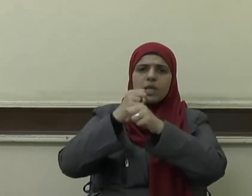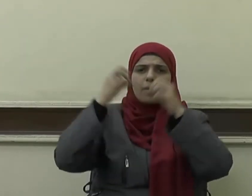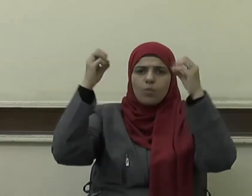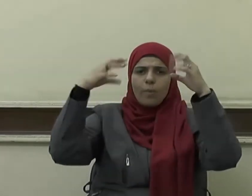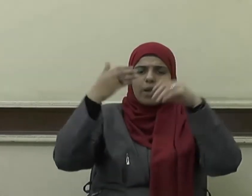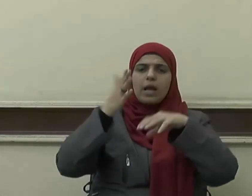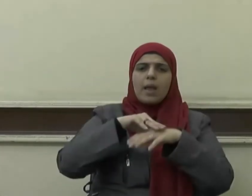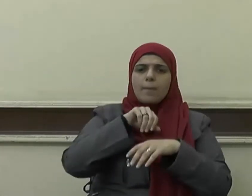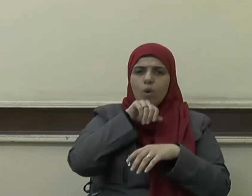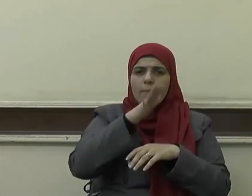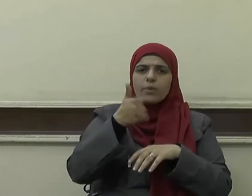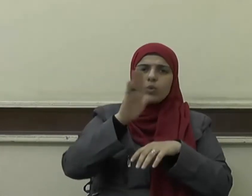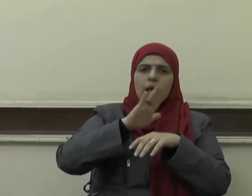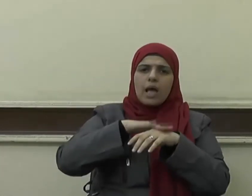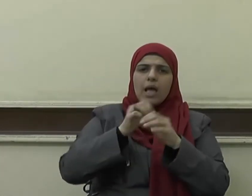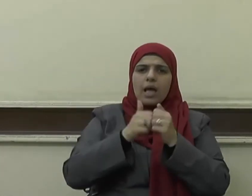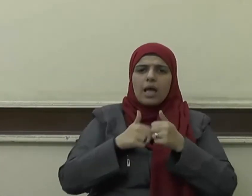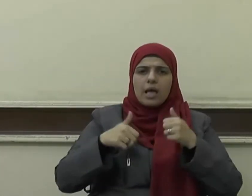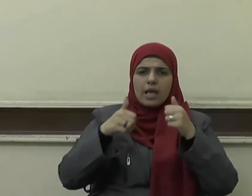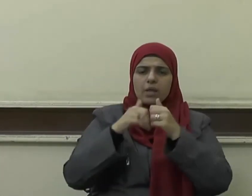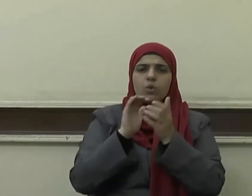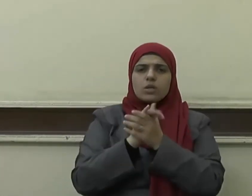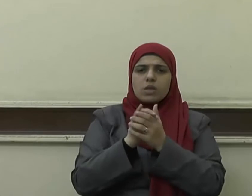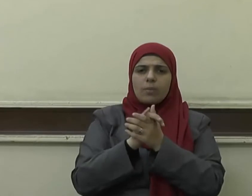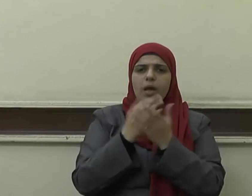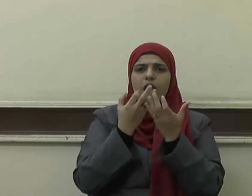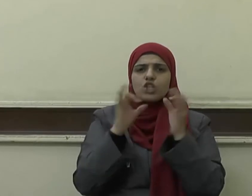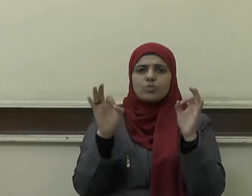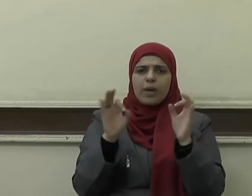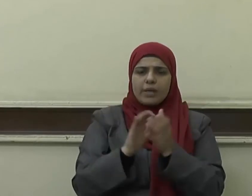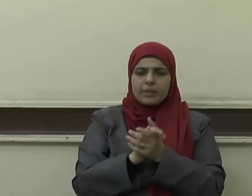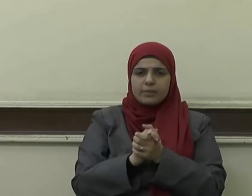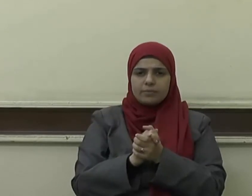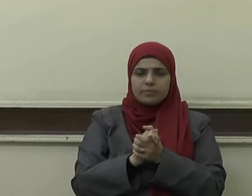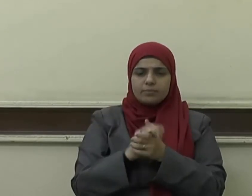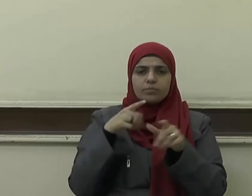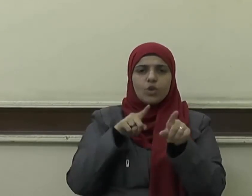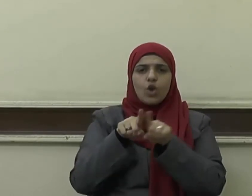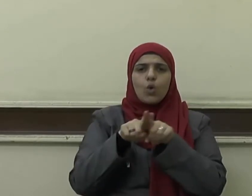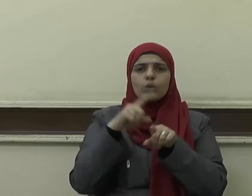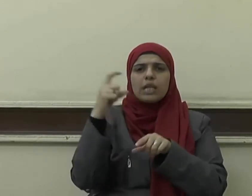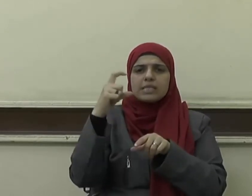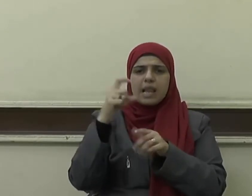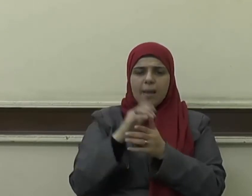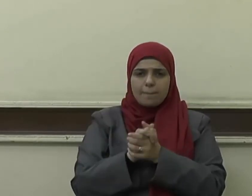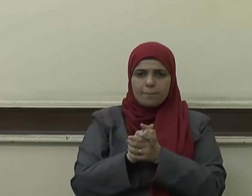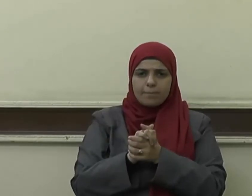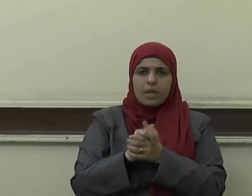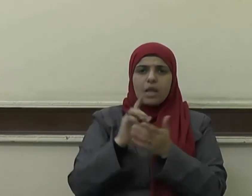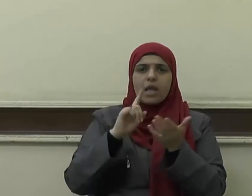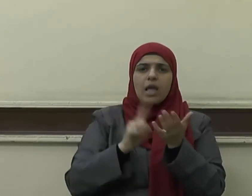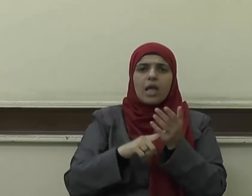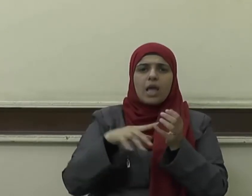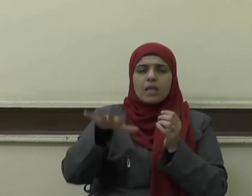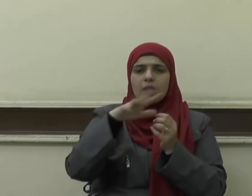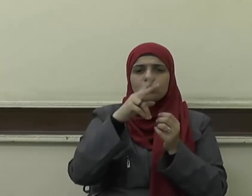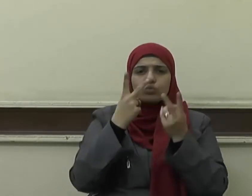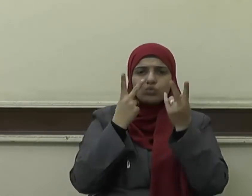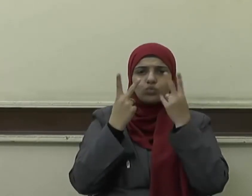إخوة الإسلام إن المتابع الجيد لأحداث التاريخ يدرك أن التفرق والاختلاف